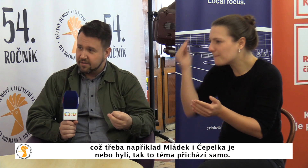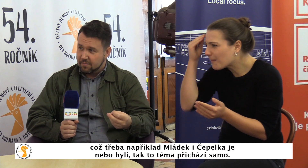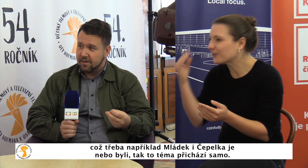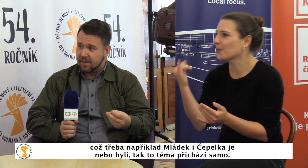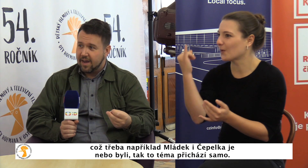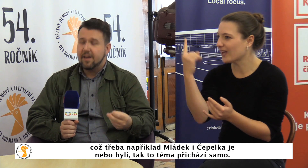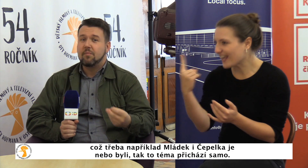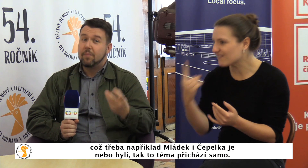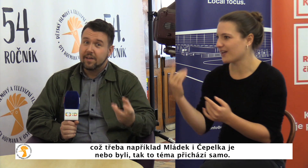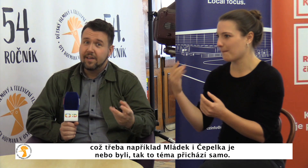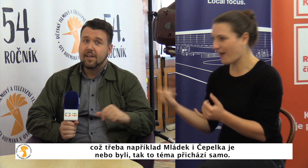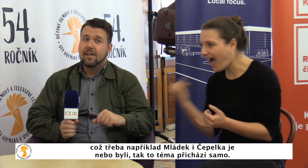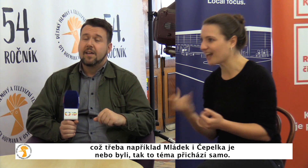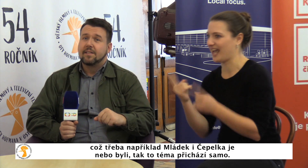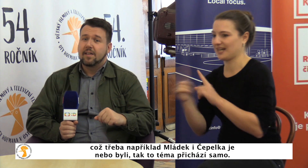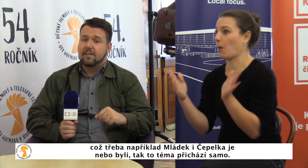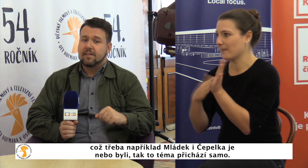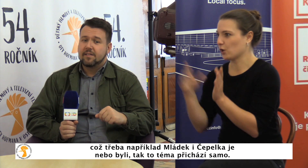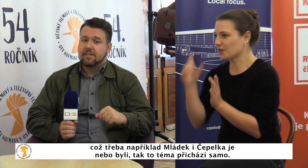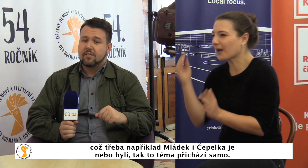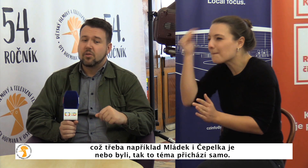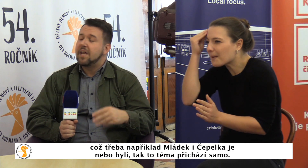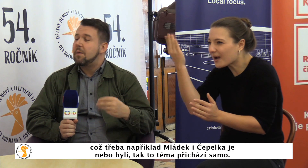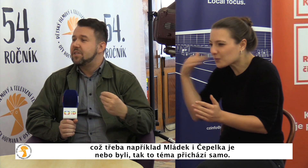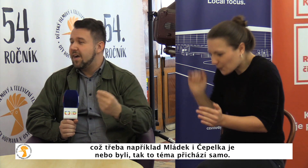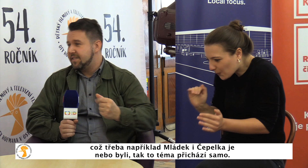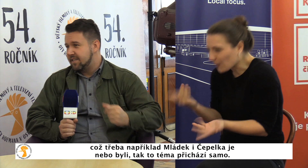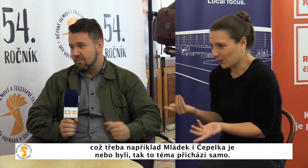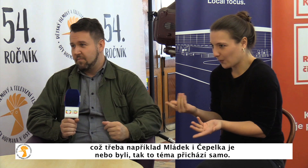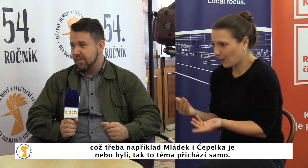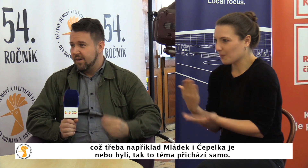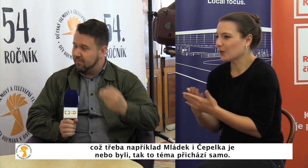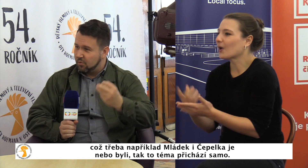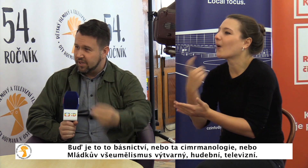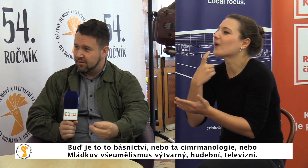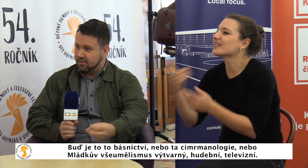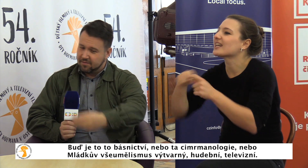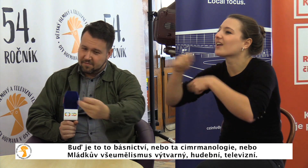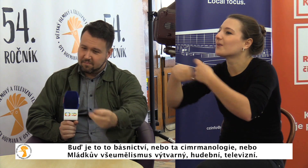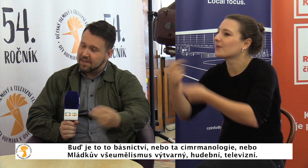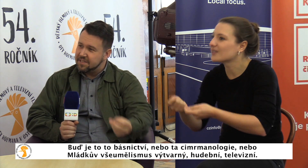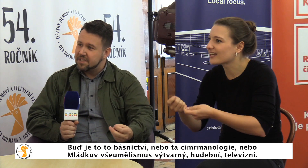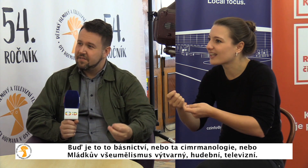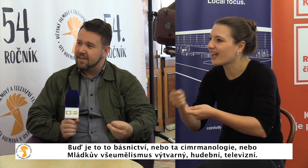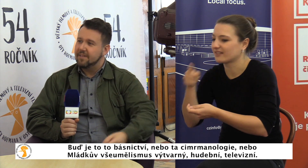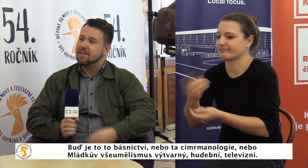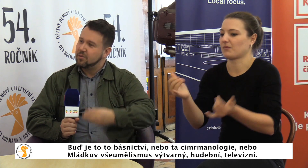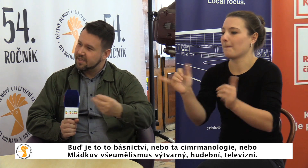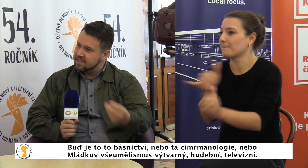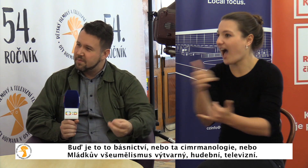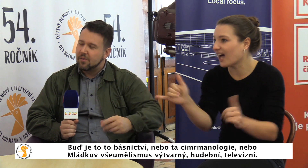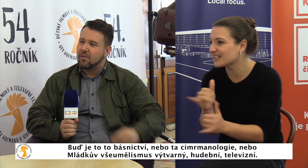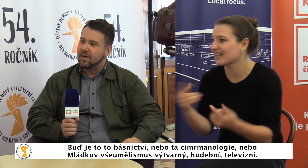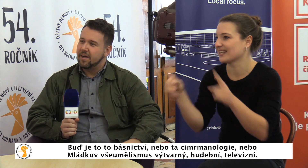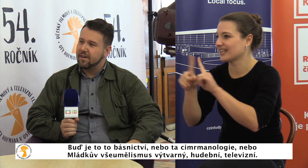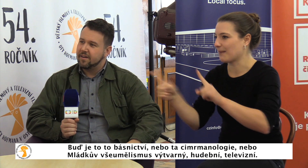i Čepelka je, nebo byly, tak to téma přichází samo. Buď je to to básnictví, nebo